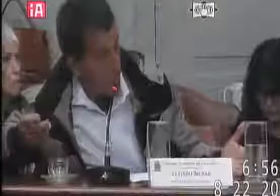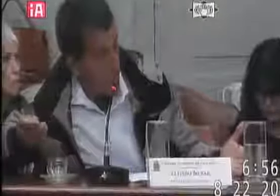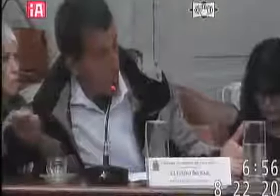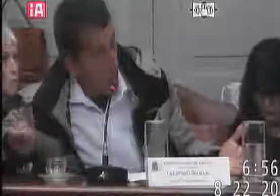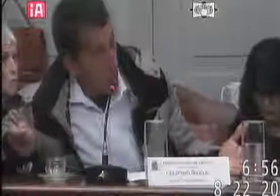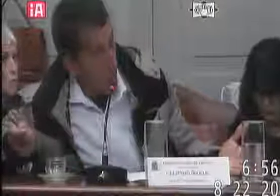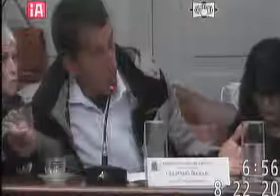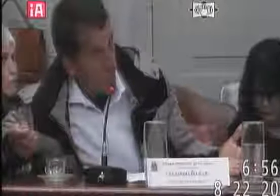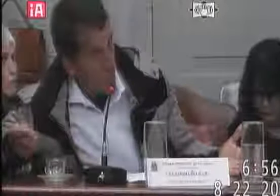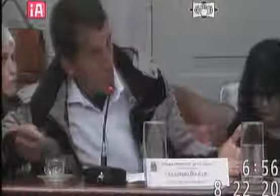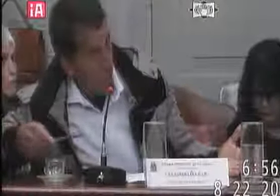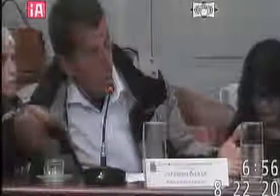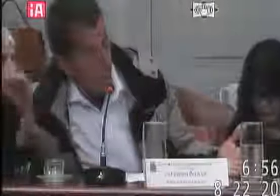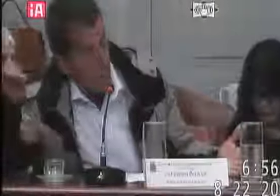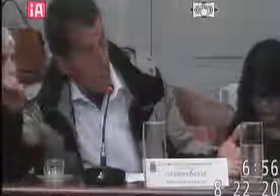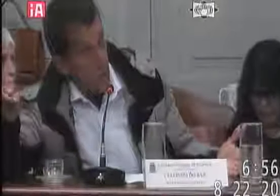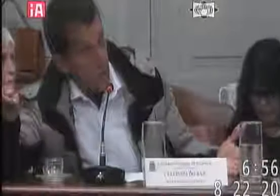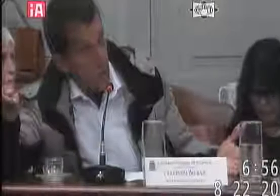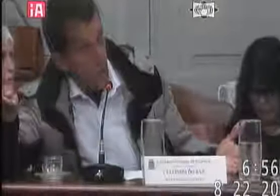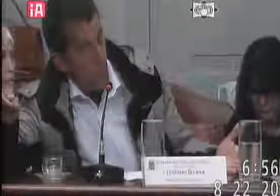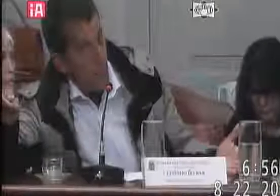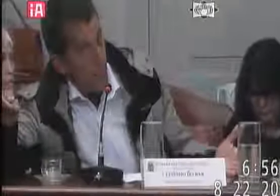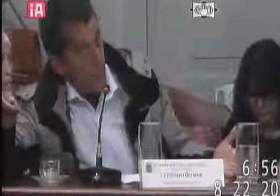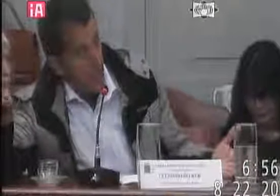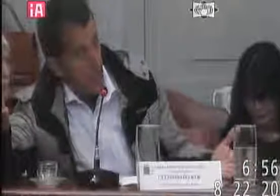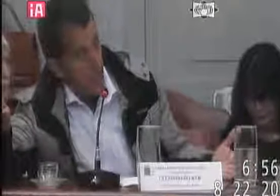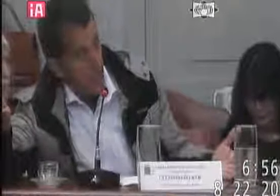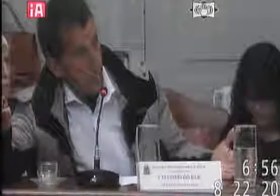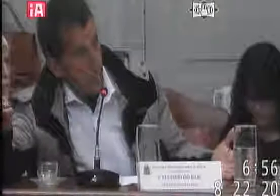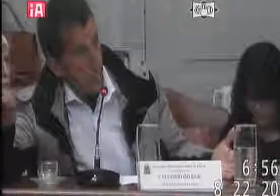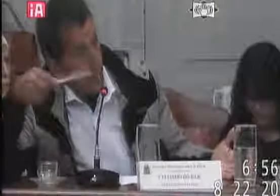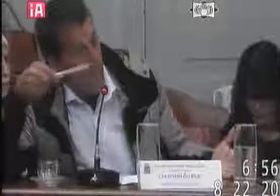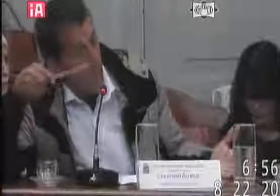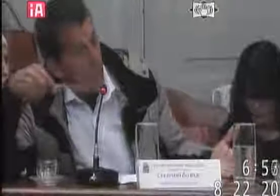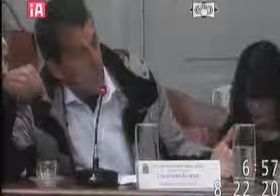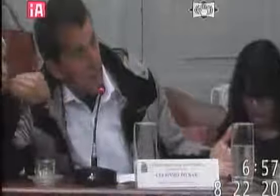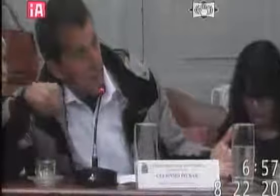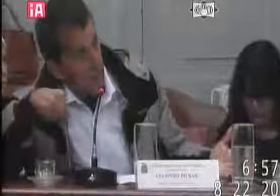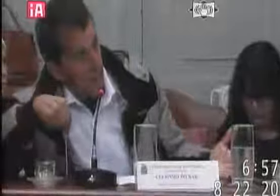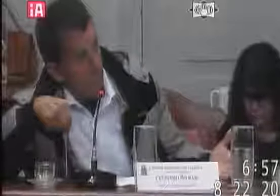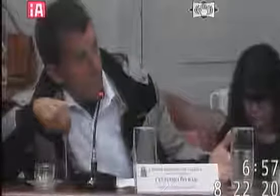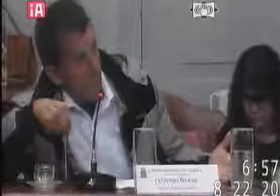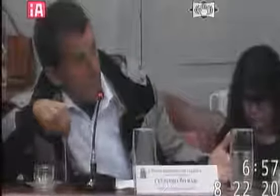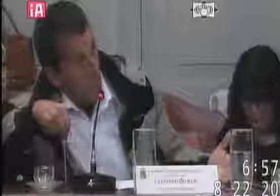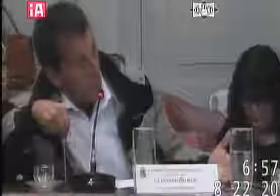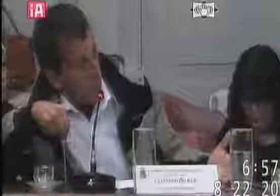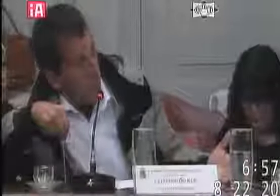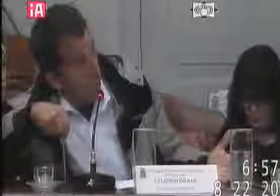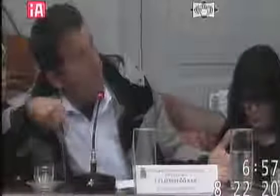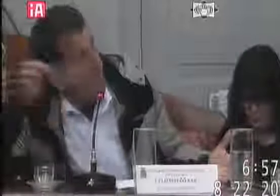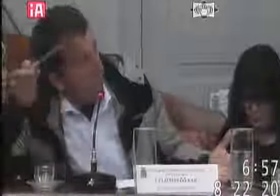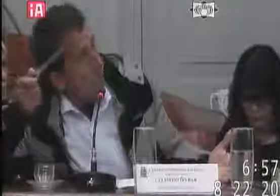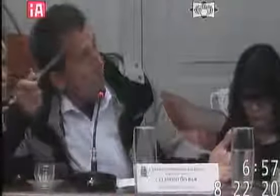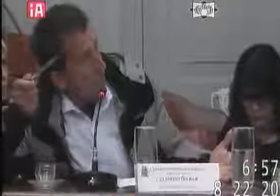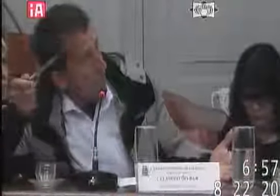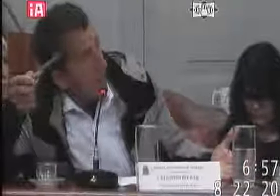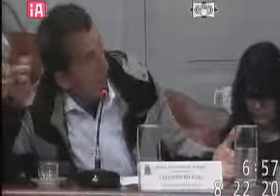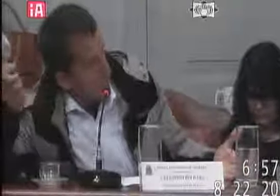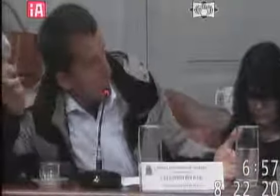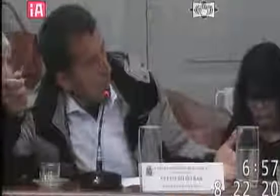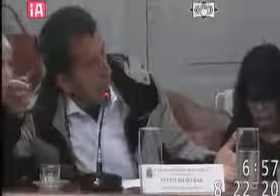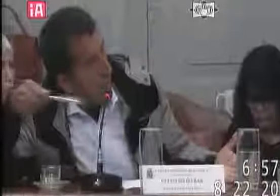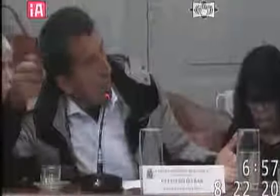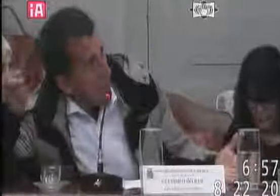gente está aqui não sabe os primeiros socorros às vezes a gente vê uma pessoa caída ali não sabe o problema e às vezes as crianças já aprendendo de novo vai poder